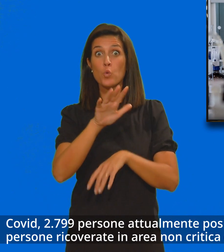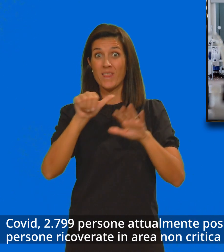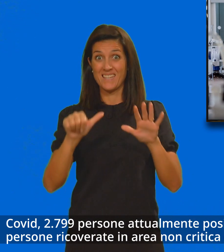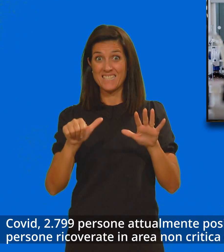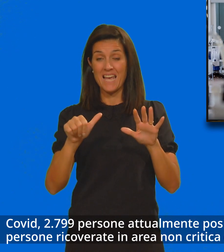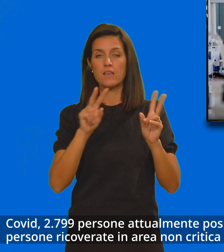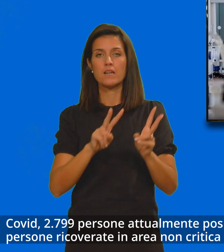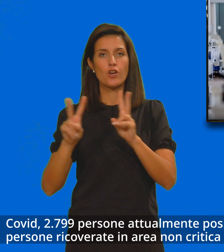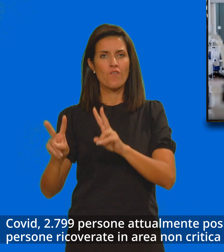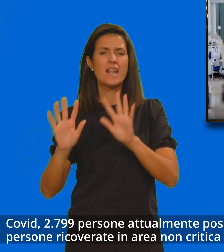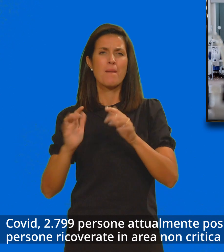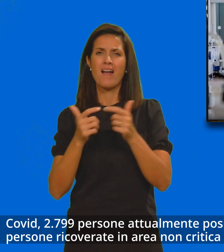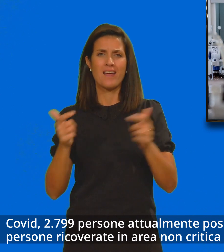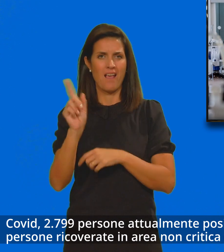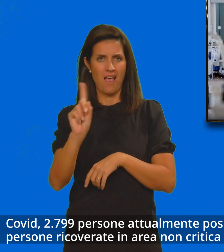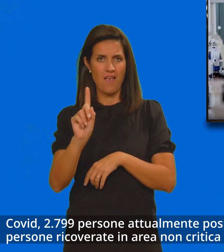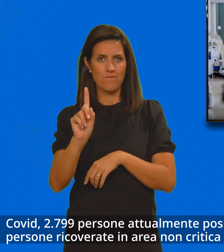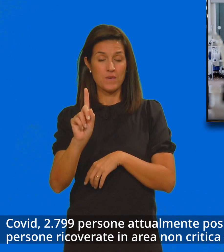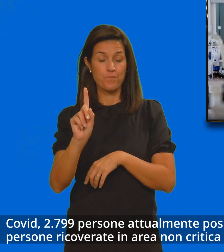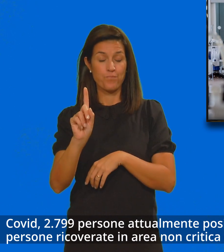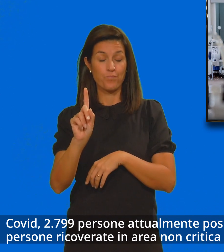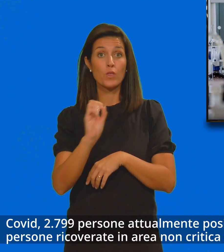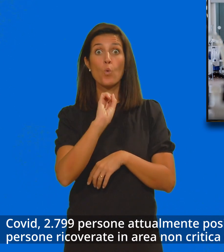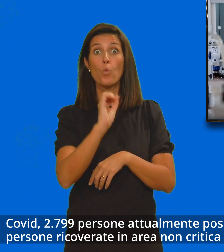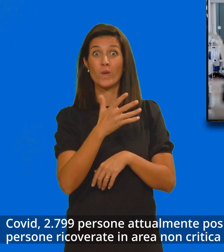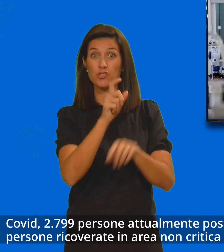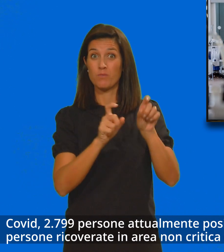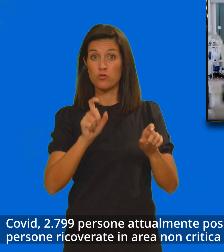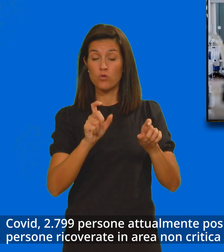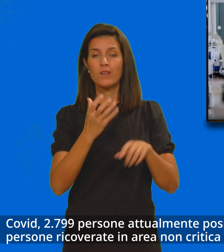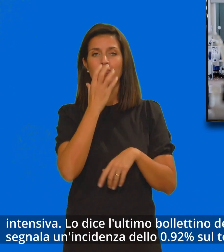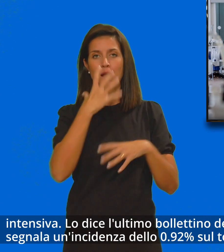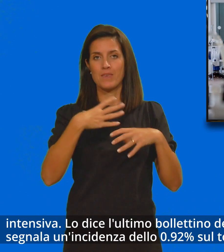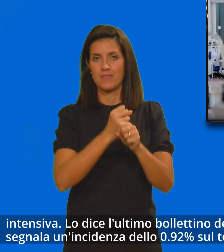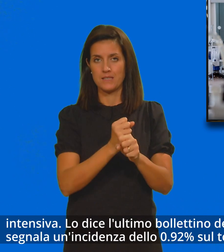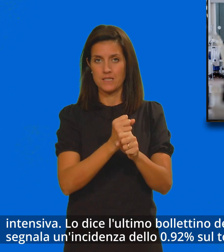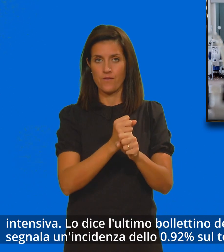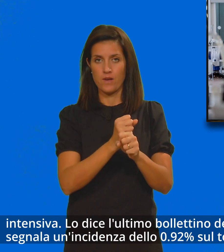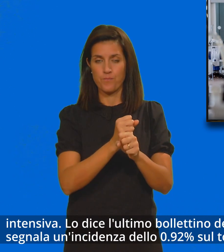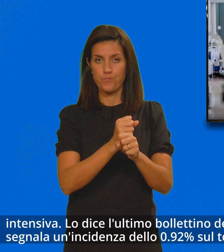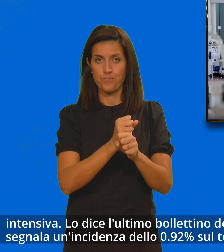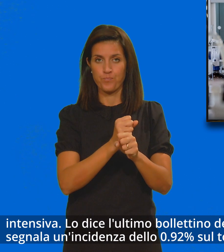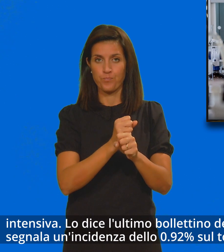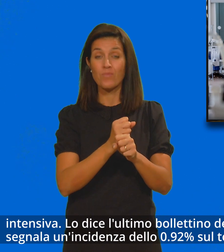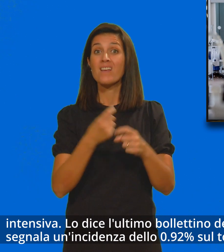ricoverate in area non critica e 15 in terapia intensiva lo dice l'ultimo